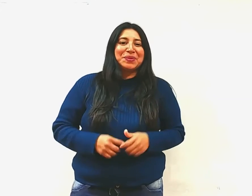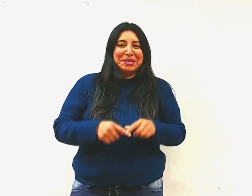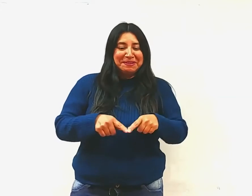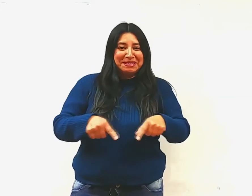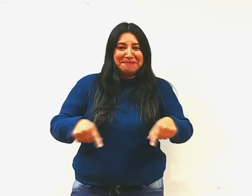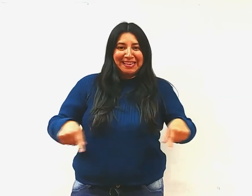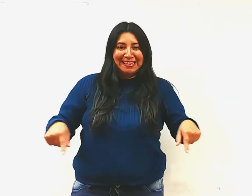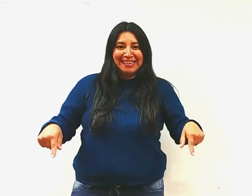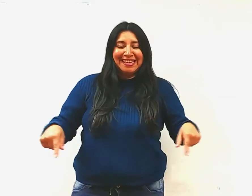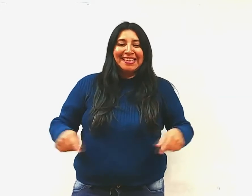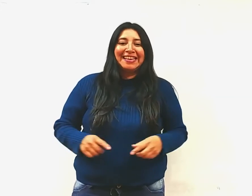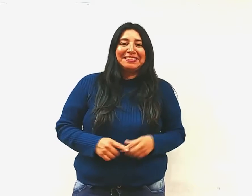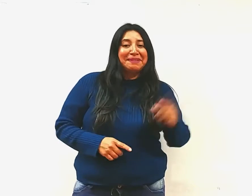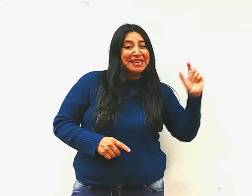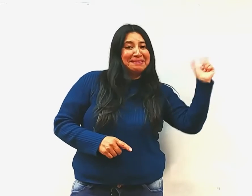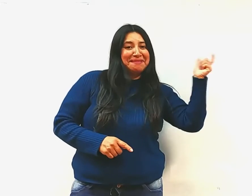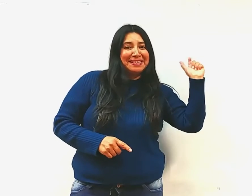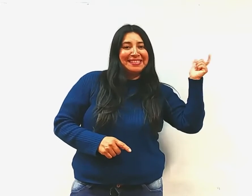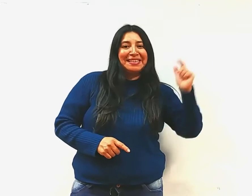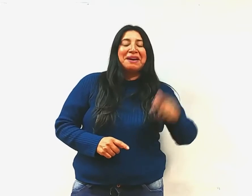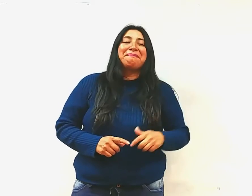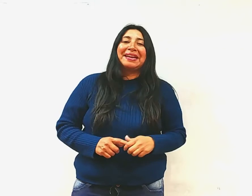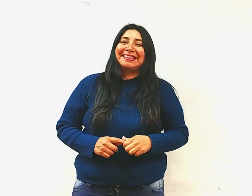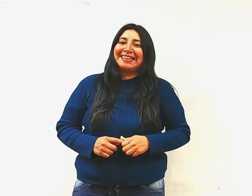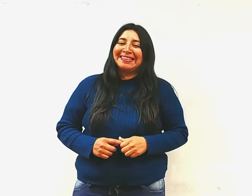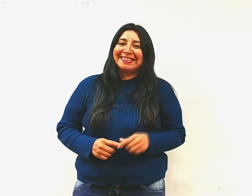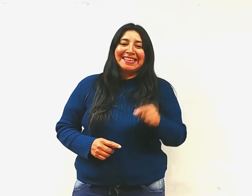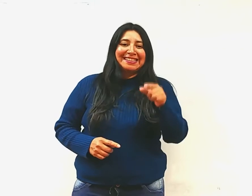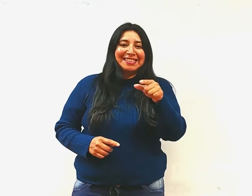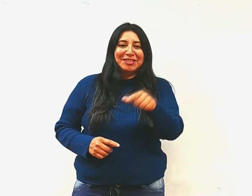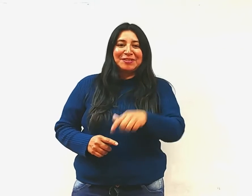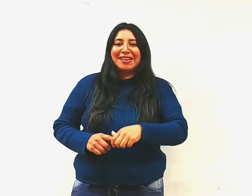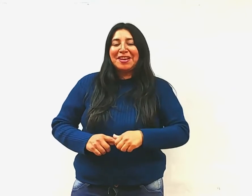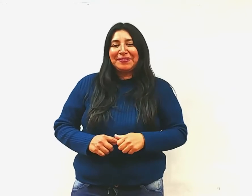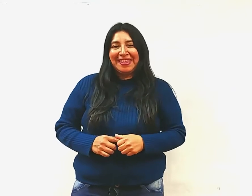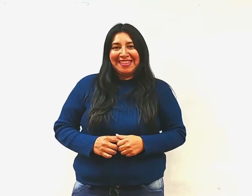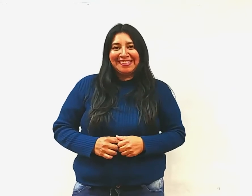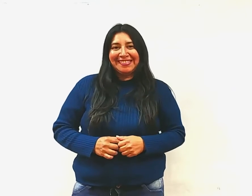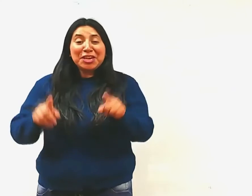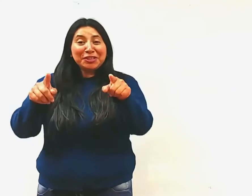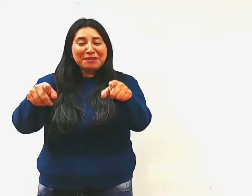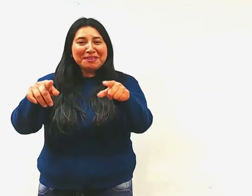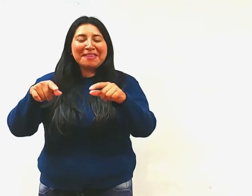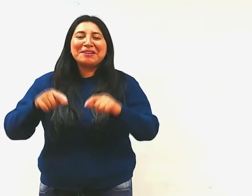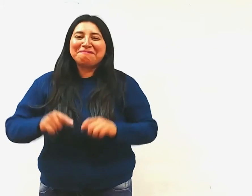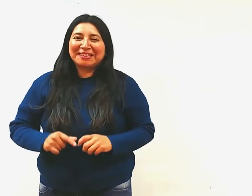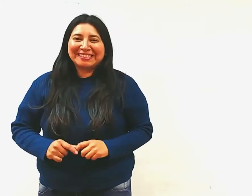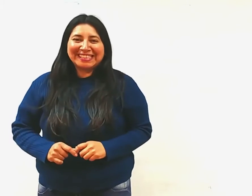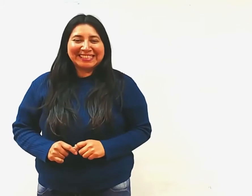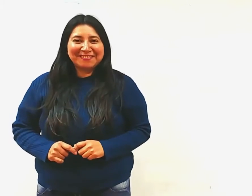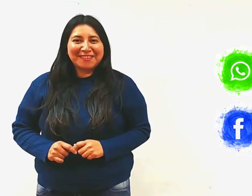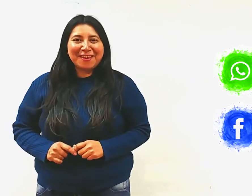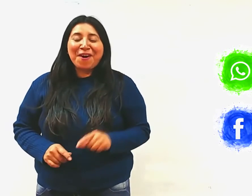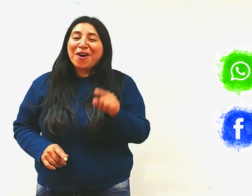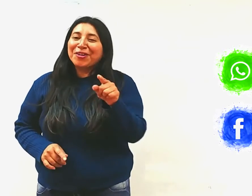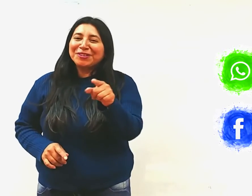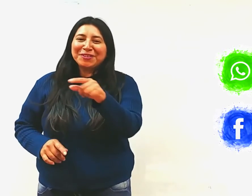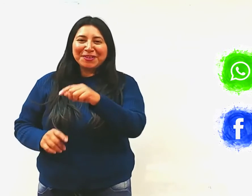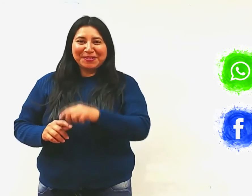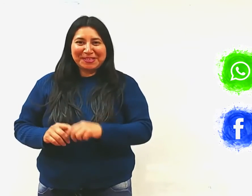suscríbete a mi canal y activa la campanita para enterarte de todas las novedades. No te olvides de compartir este video con todos tus